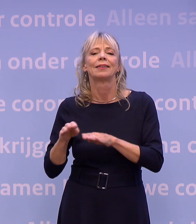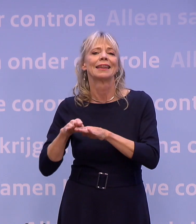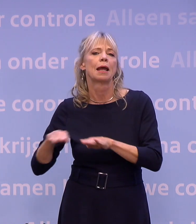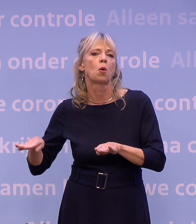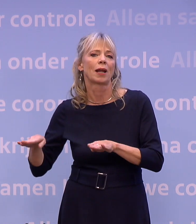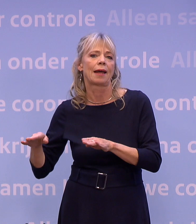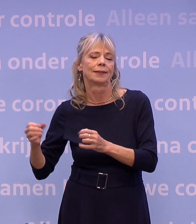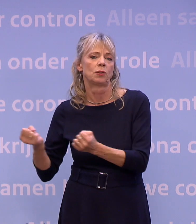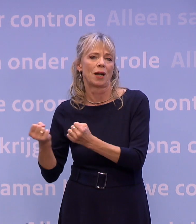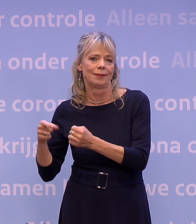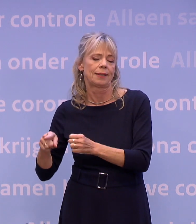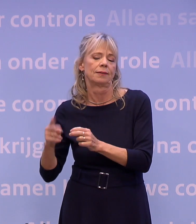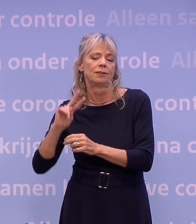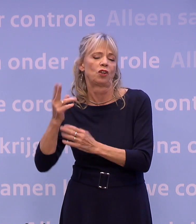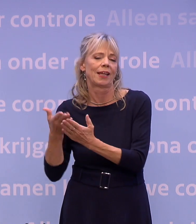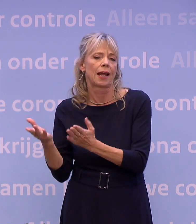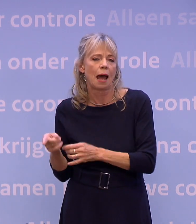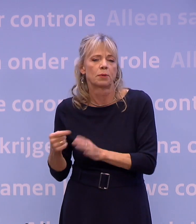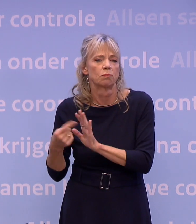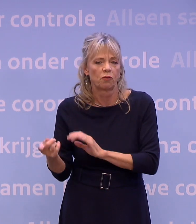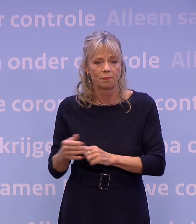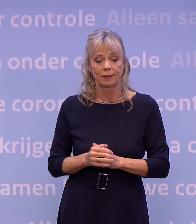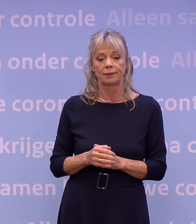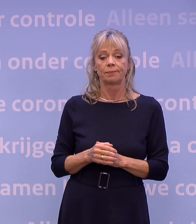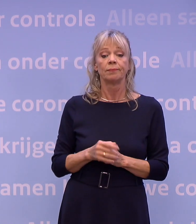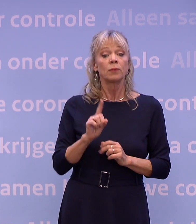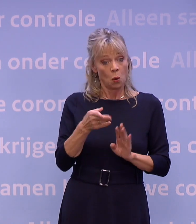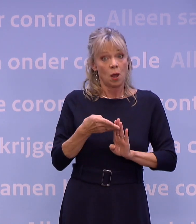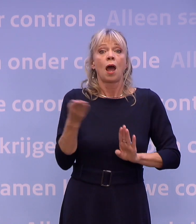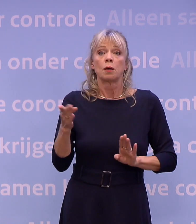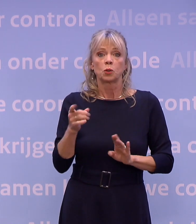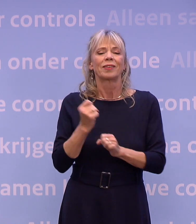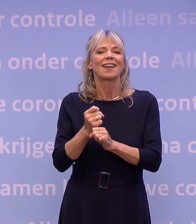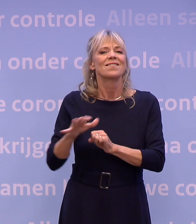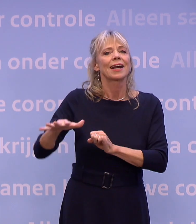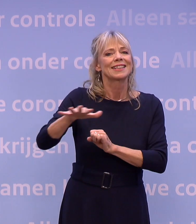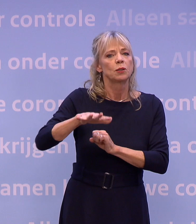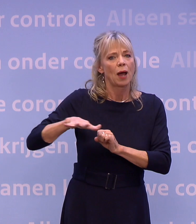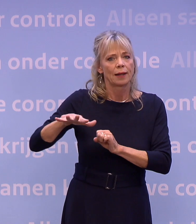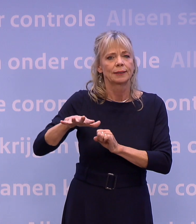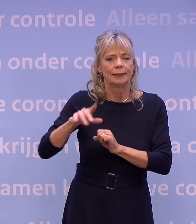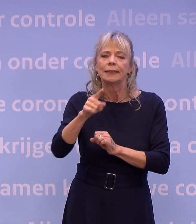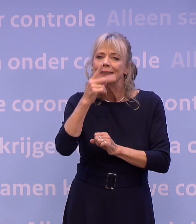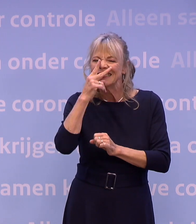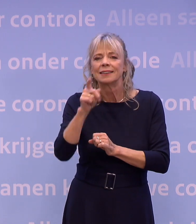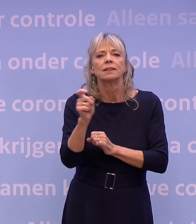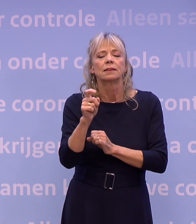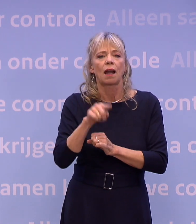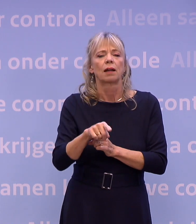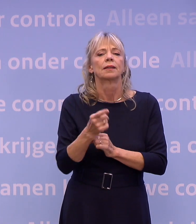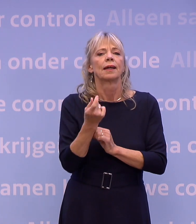En we maken ook een uitzondering voor sommige werksituaties en die uitzonderingen staan zo meteen op rijksoverheid